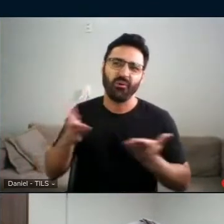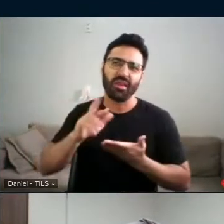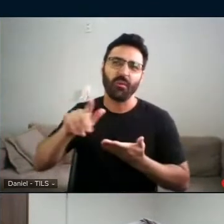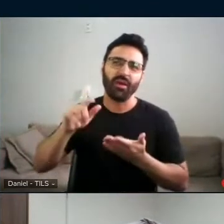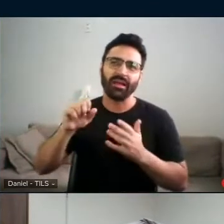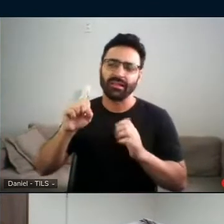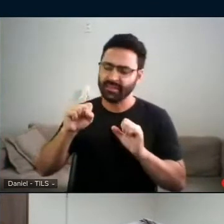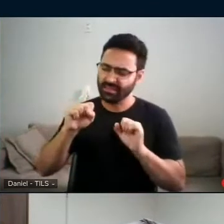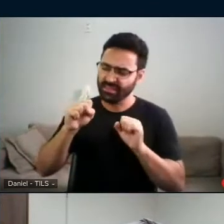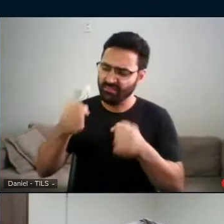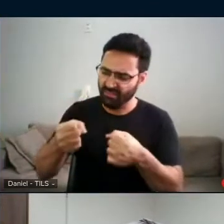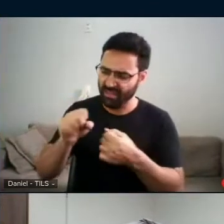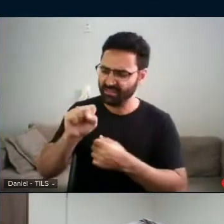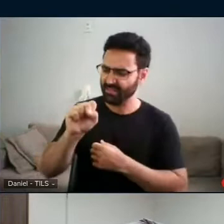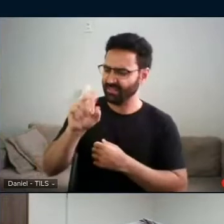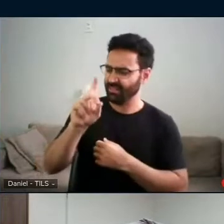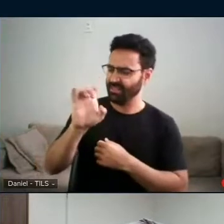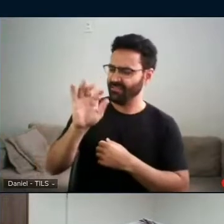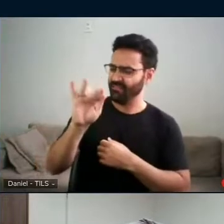muito infeliz.